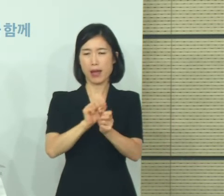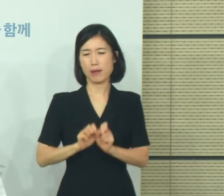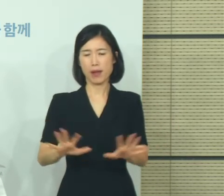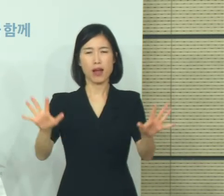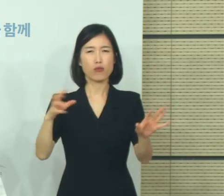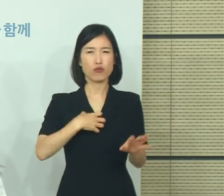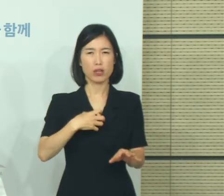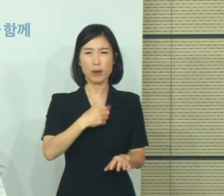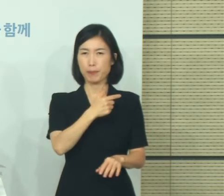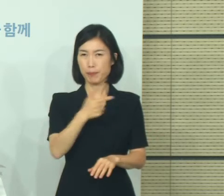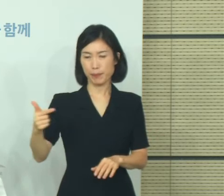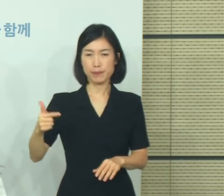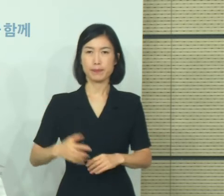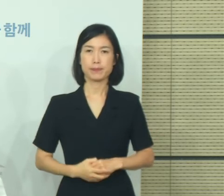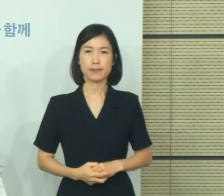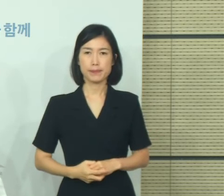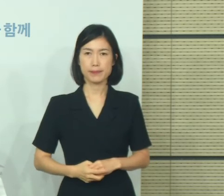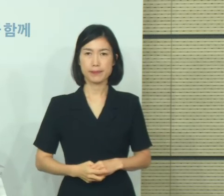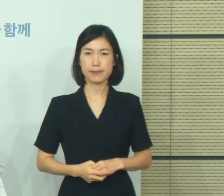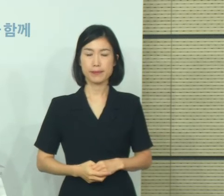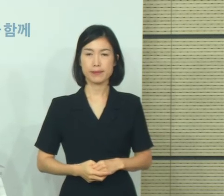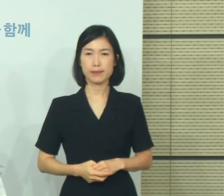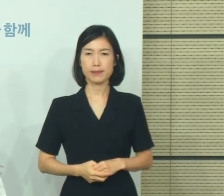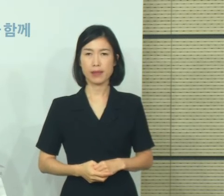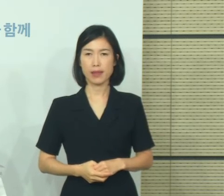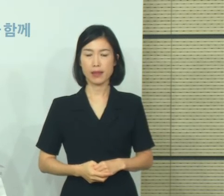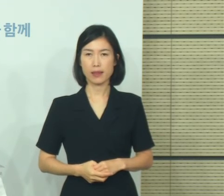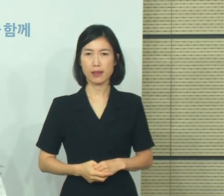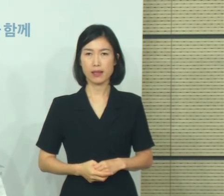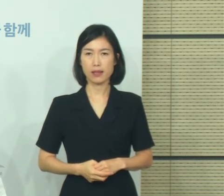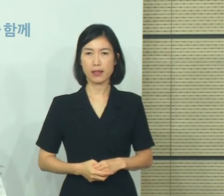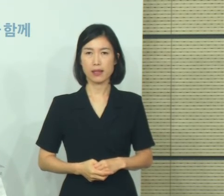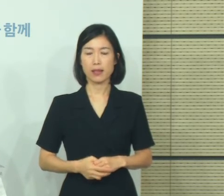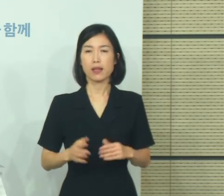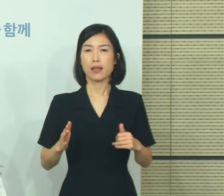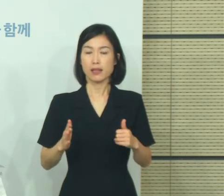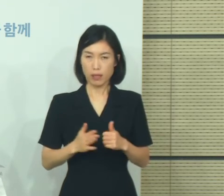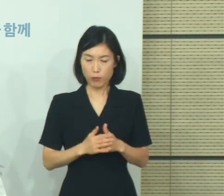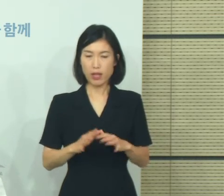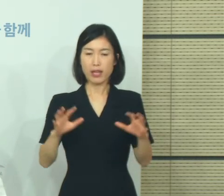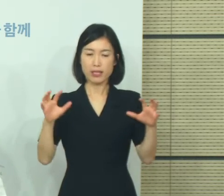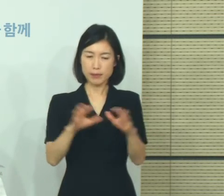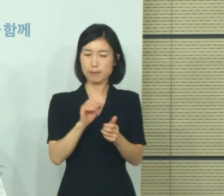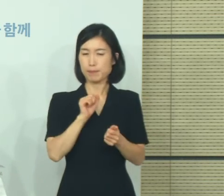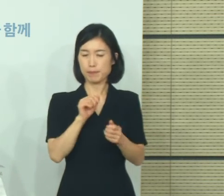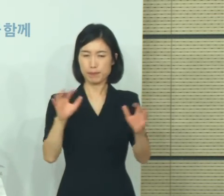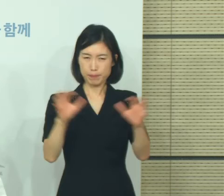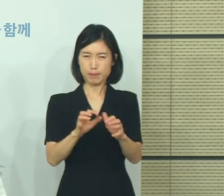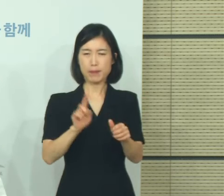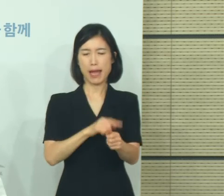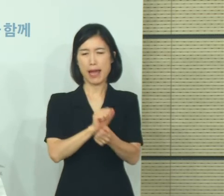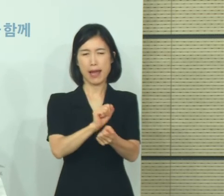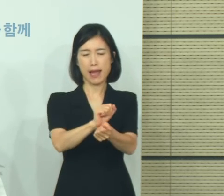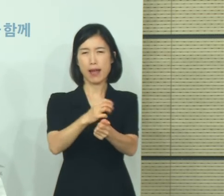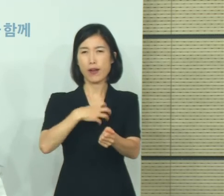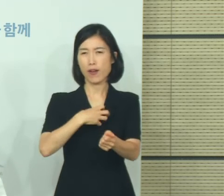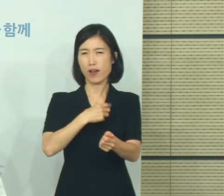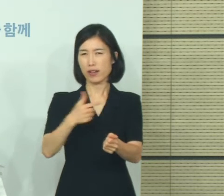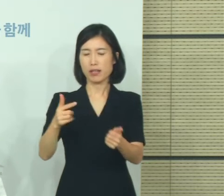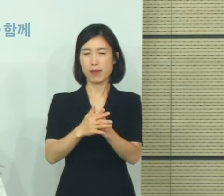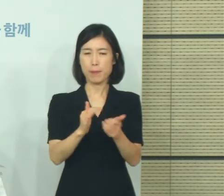확산의 위험성이 매우 우려됩니다. 이에 따라 집단 감염의 확산을 예방하기 위해